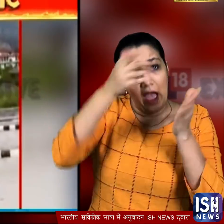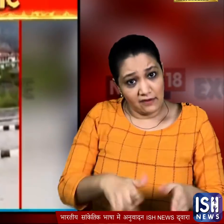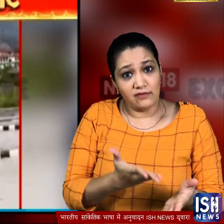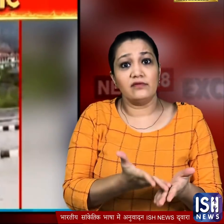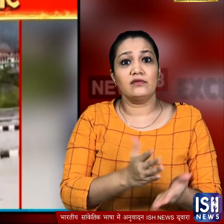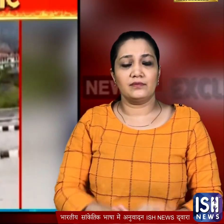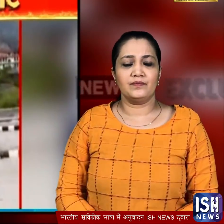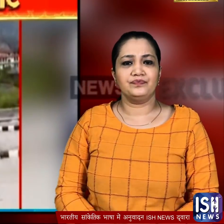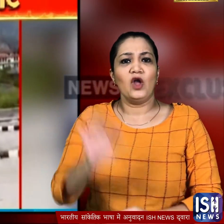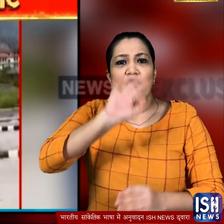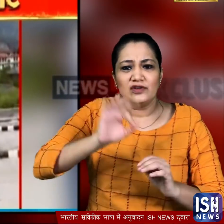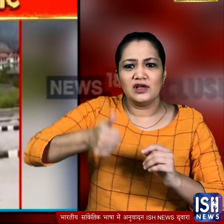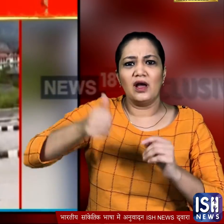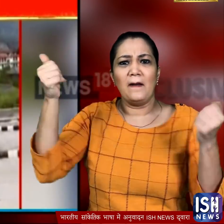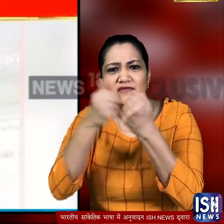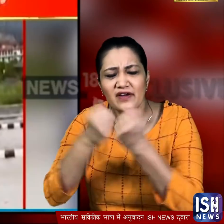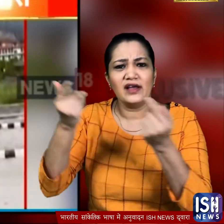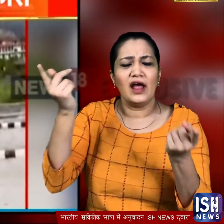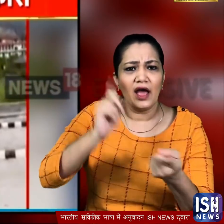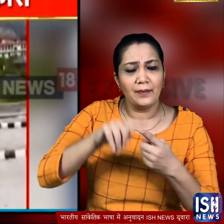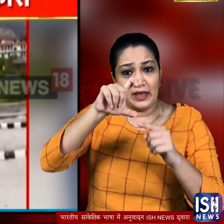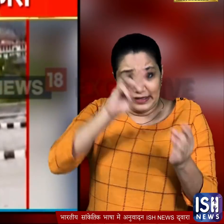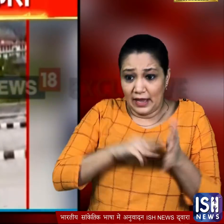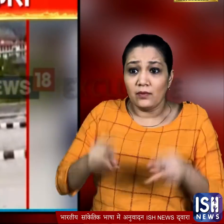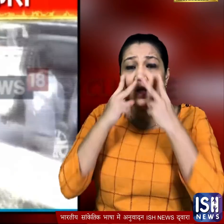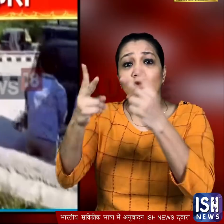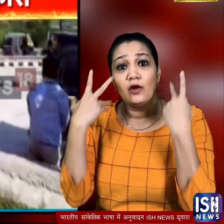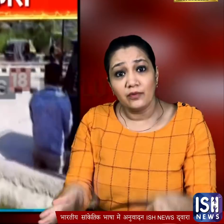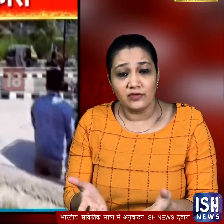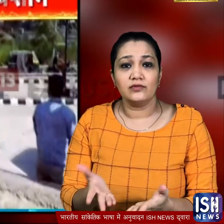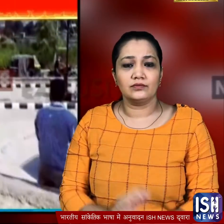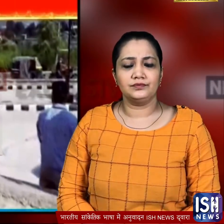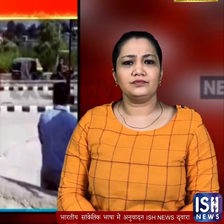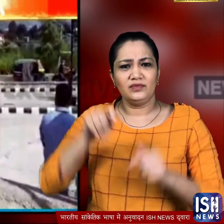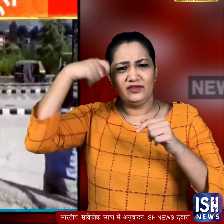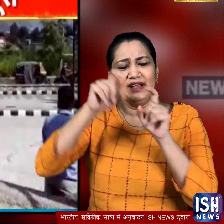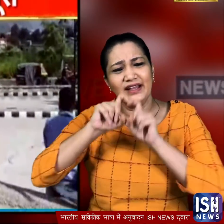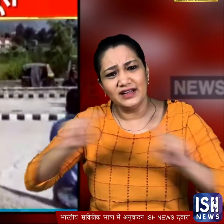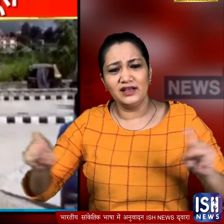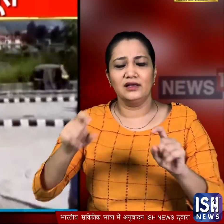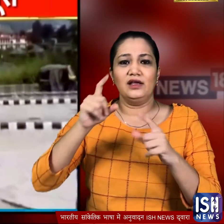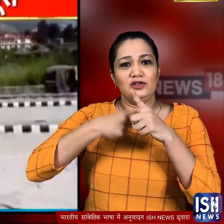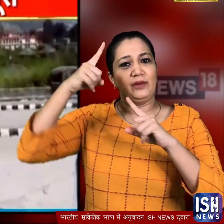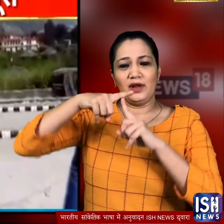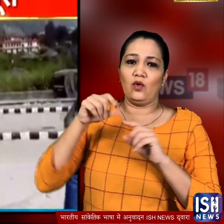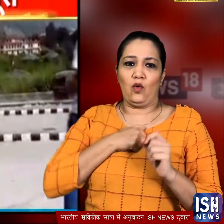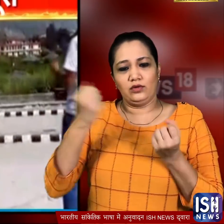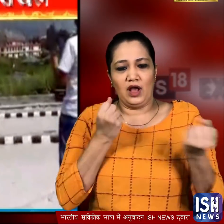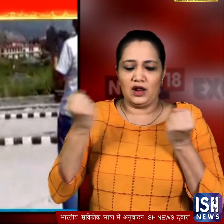और अफसरों के बीच मारपीट की यह पूरी घटना उनके सामने ही हुई वीडियो में साफ दिखा कि मुख्यमंत्री जैराम ठाकुर अपनी कार में आकर बैठे